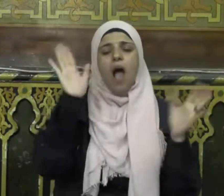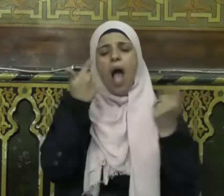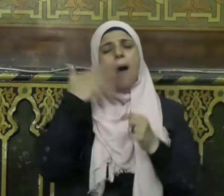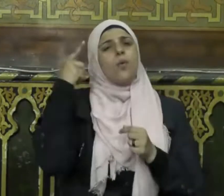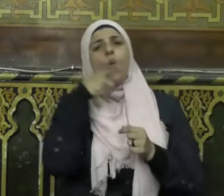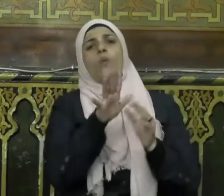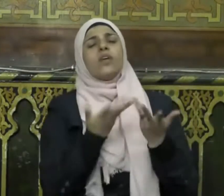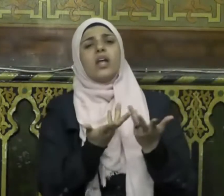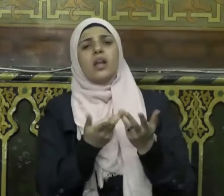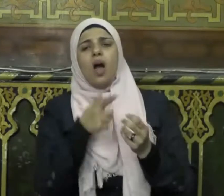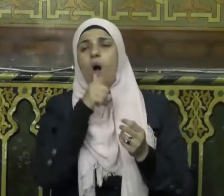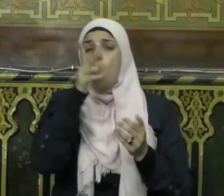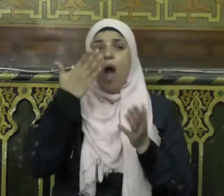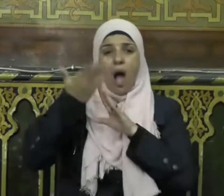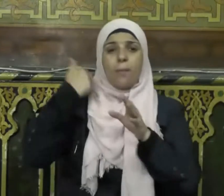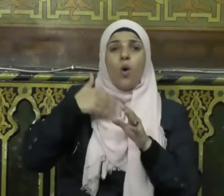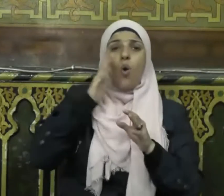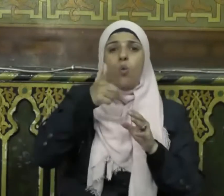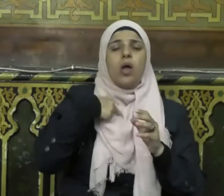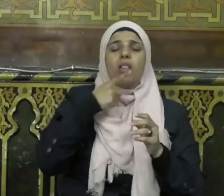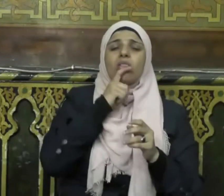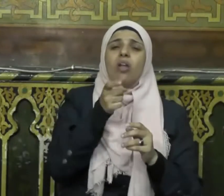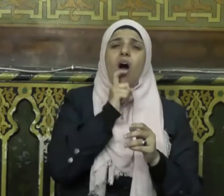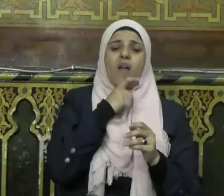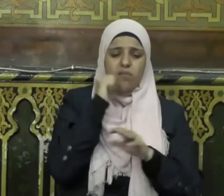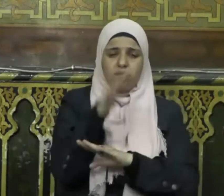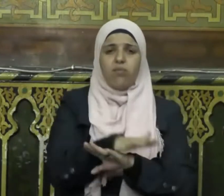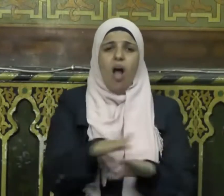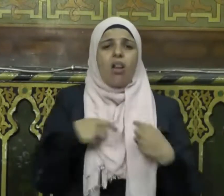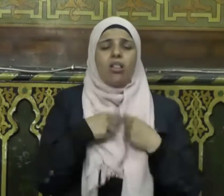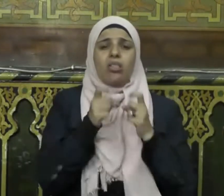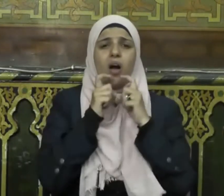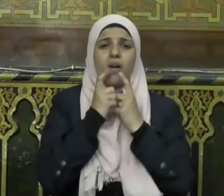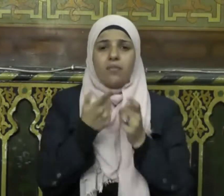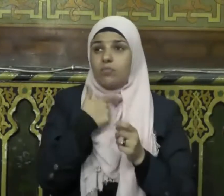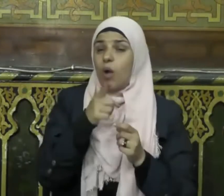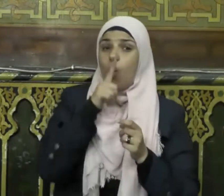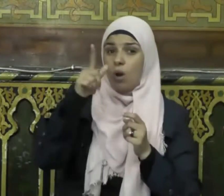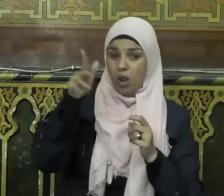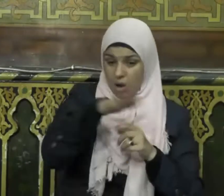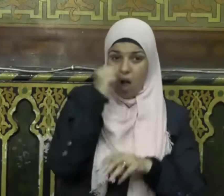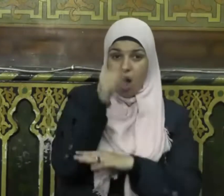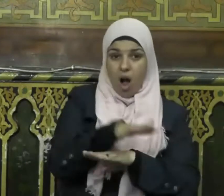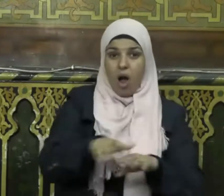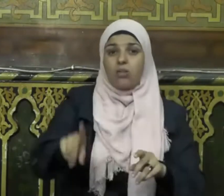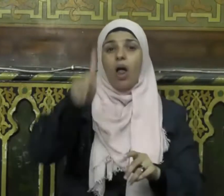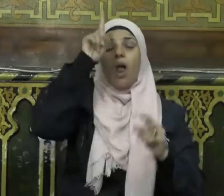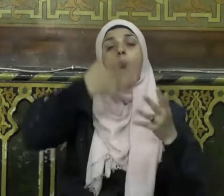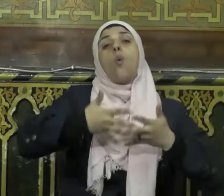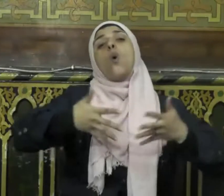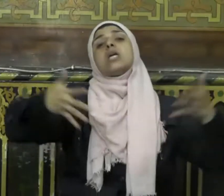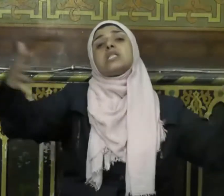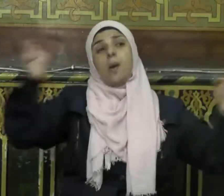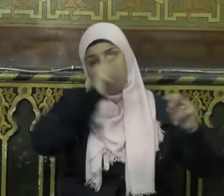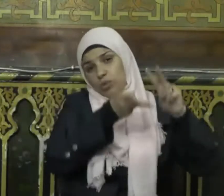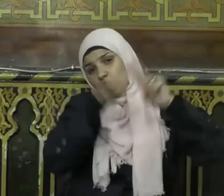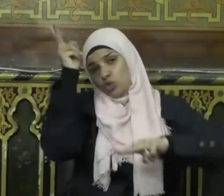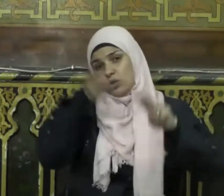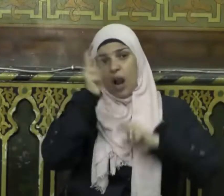كنتم قالوا كنا مستضعفين في الأرض قالوا ألم تكن أرض الله واسعة فتهاجروا